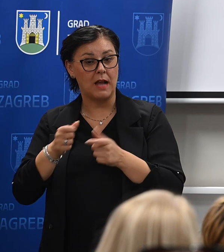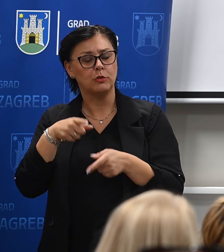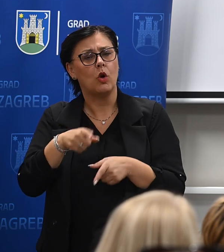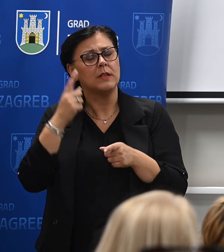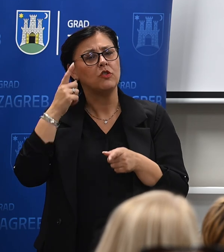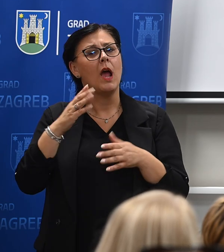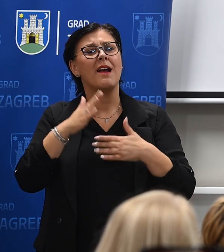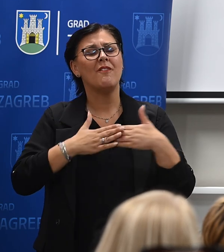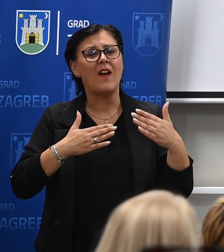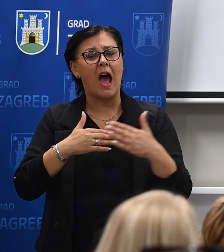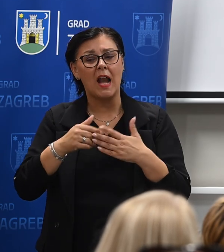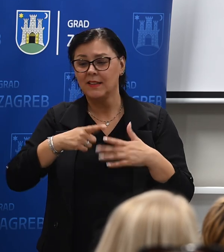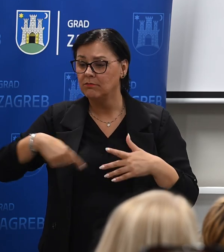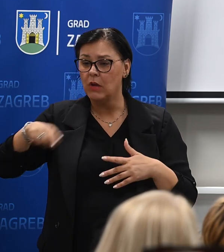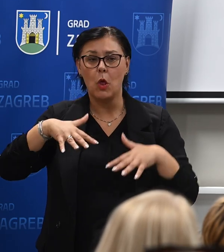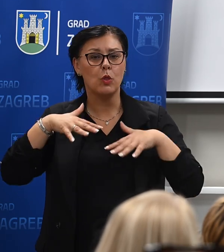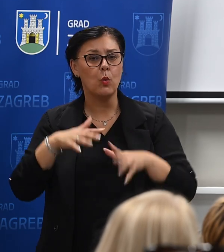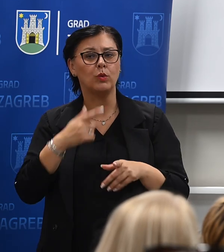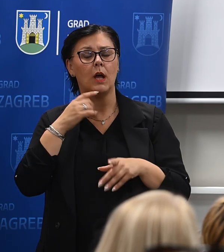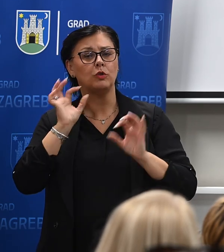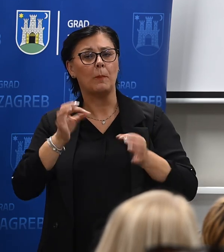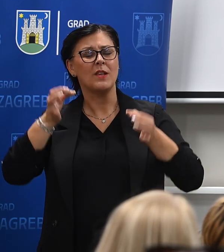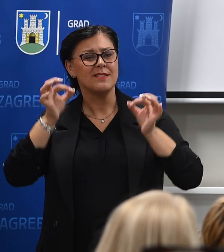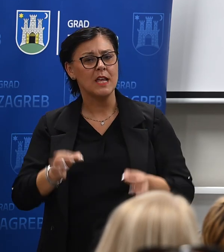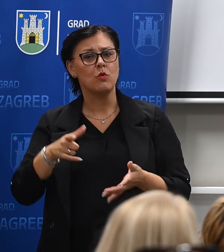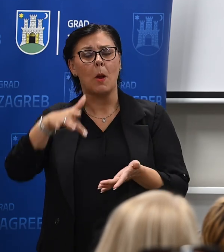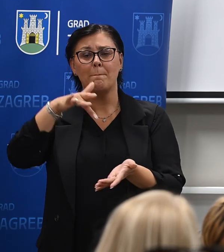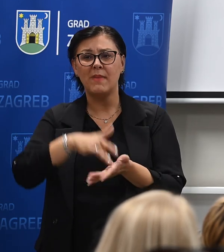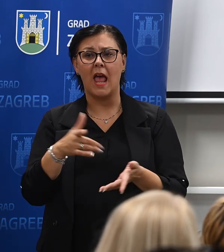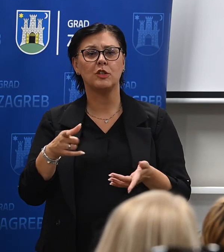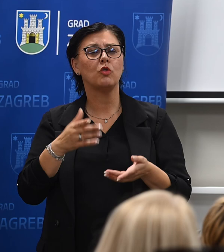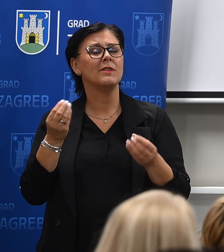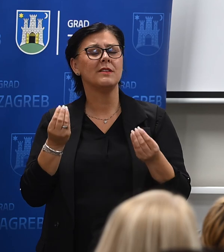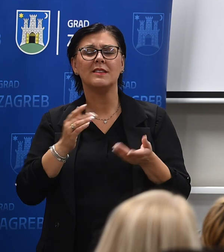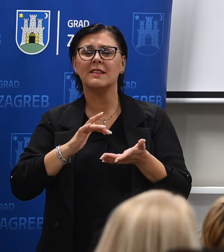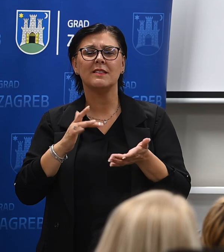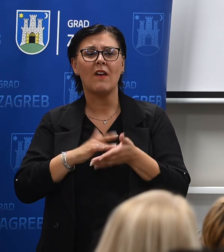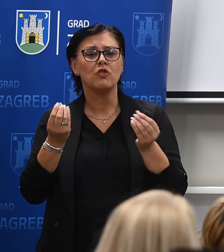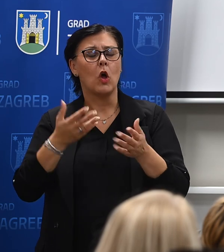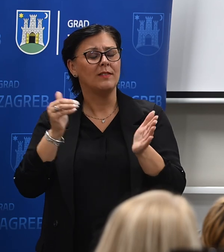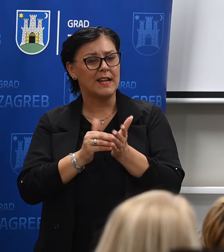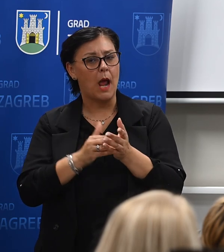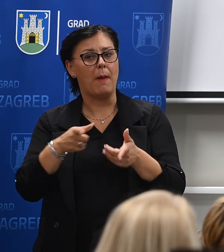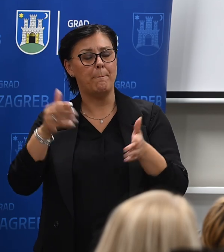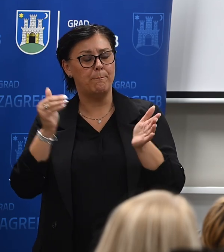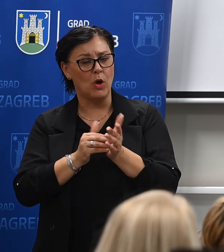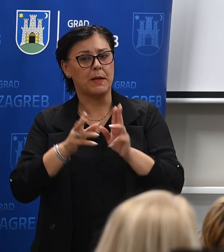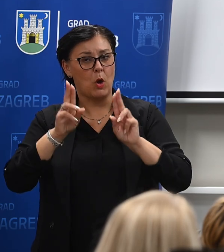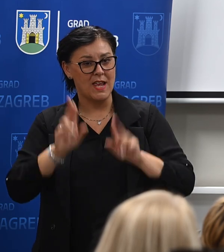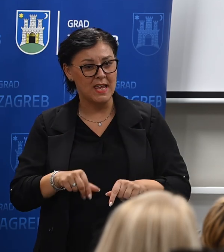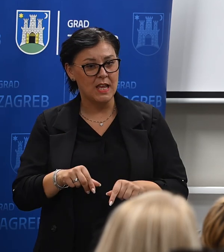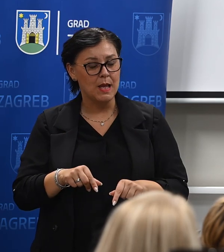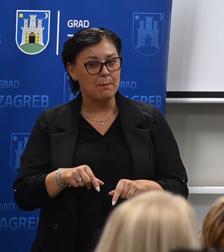kvalitetnom okružju, koje je sigurno, koje je poticajno, koje ima sve elemente koje su potrebne, to mislim da ta kombinacija, dakle, toga da su te